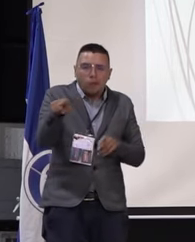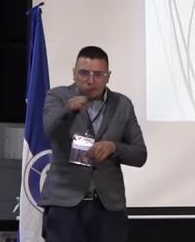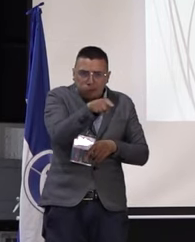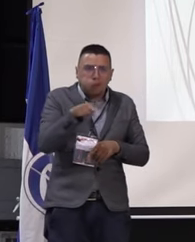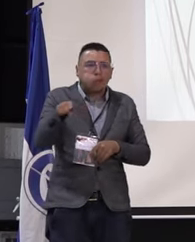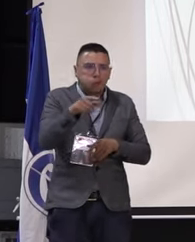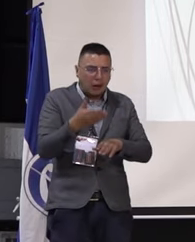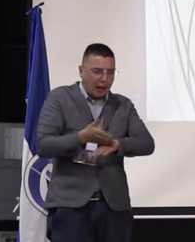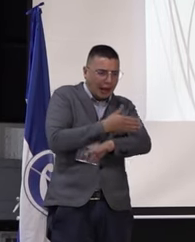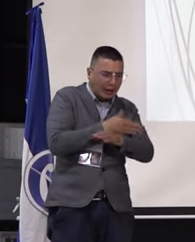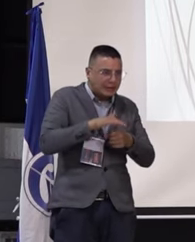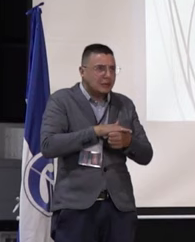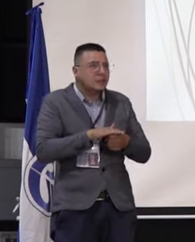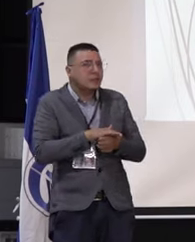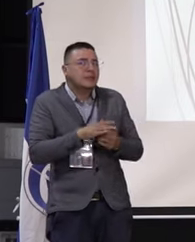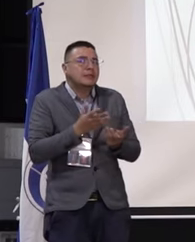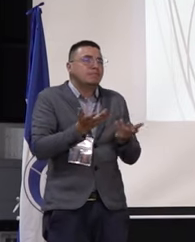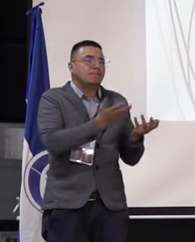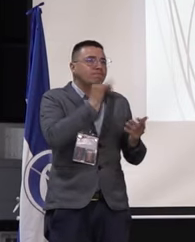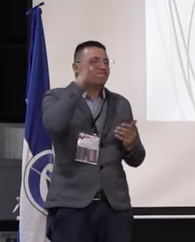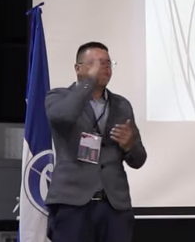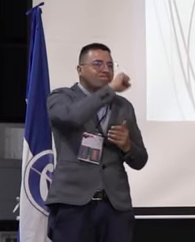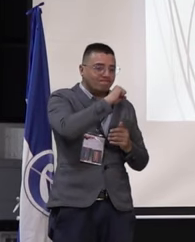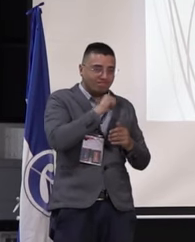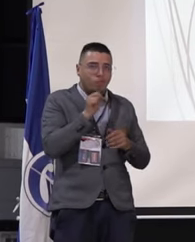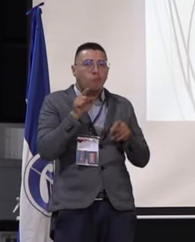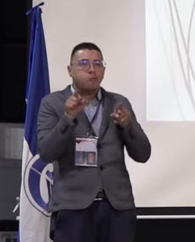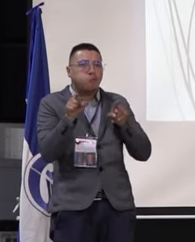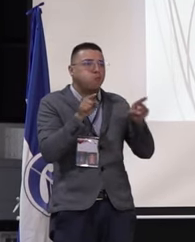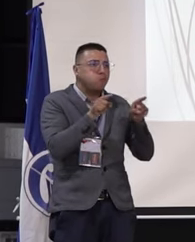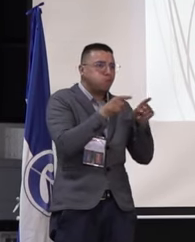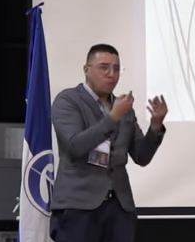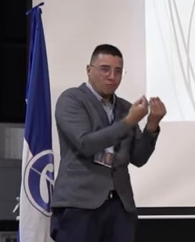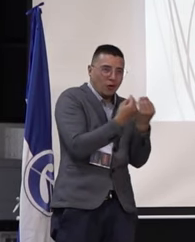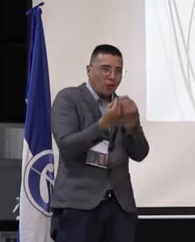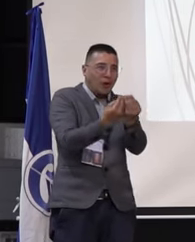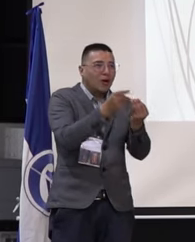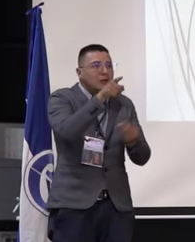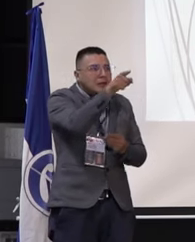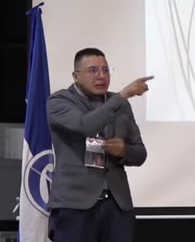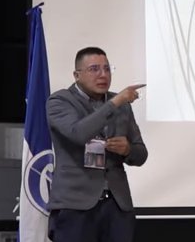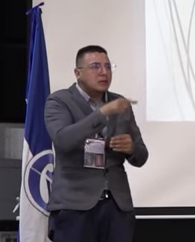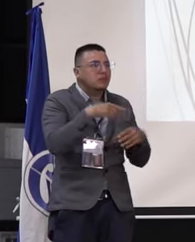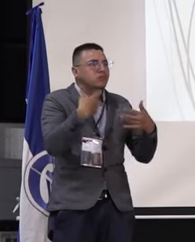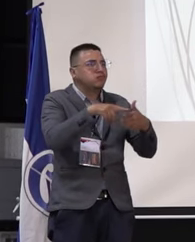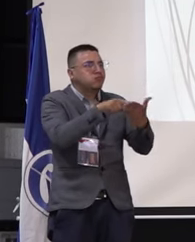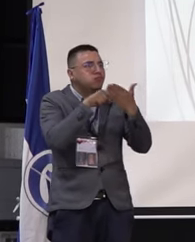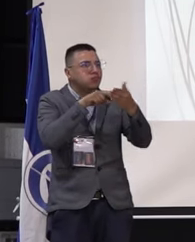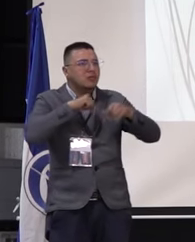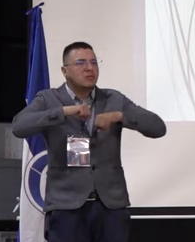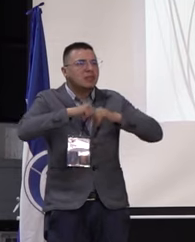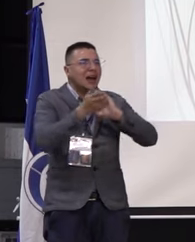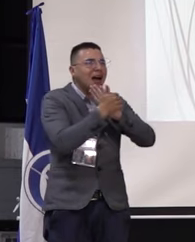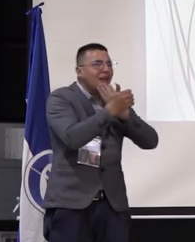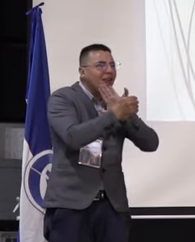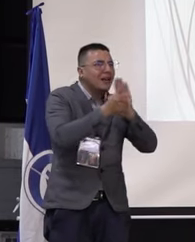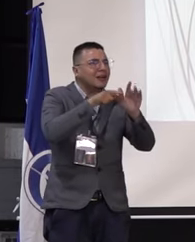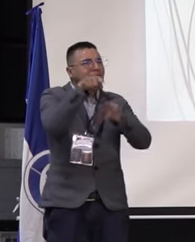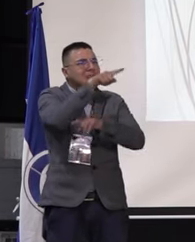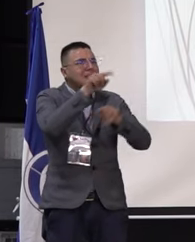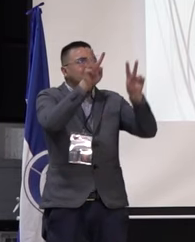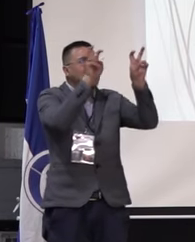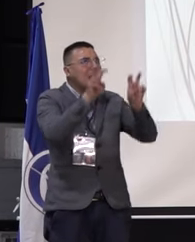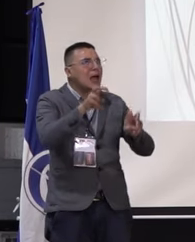ese momento en el que nos damos cuenta que encontramos compañeros que tienen cosas espectaculares, maravillosas, que tienen unos